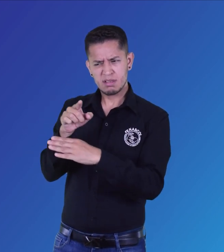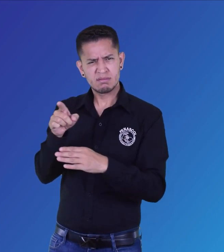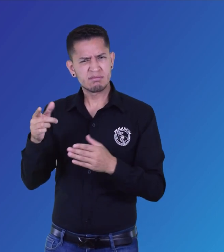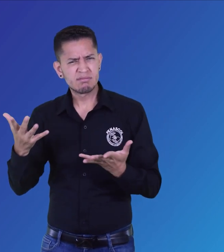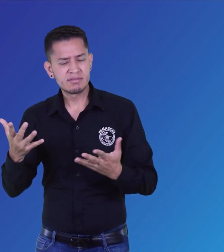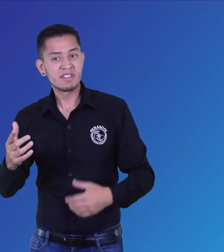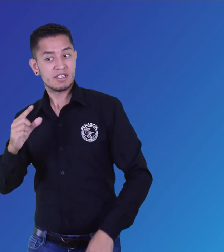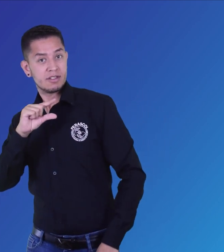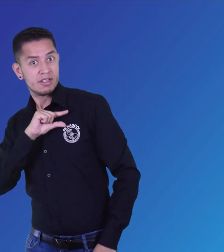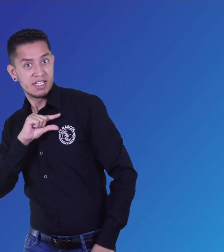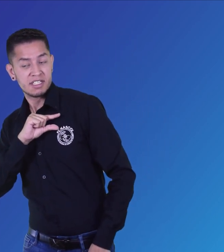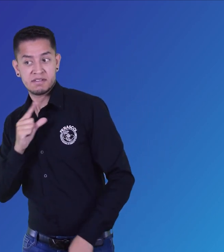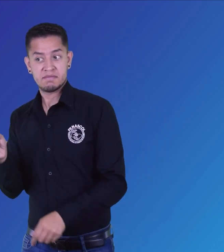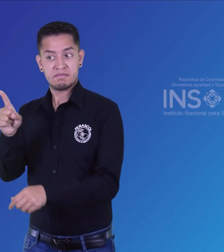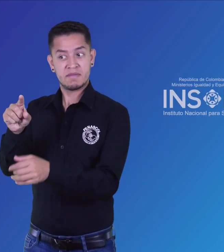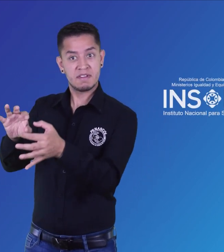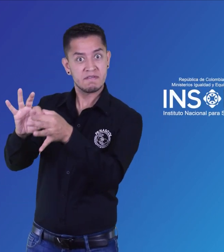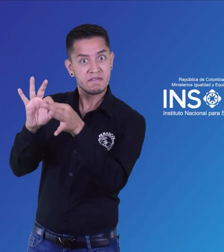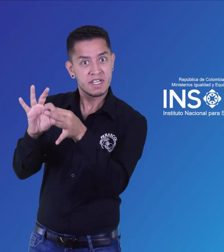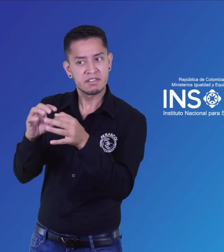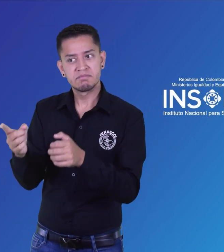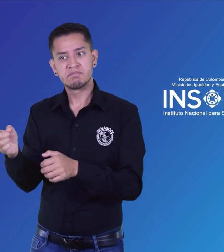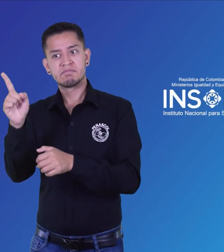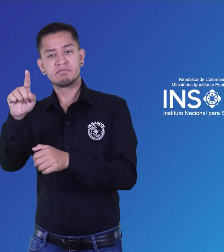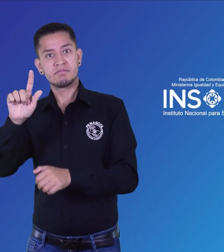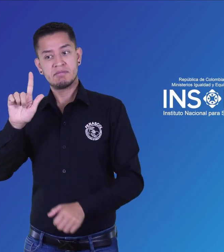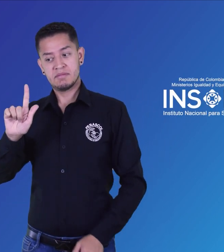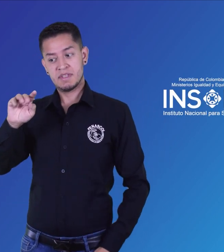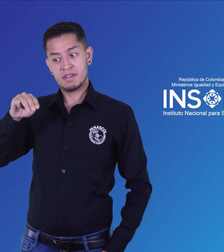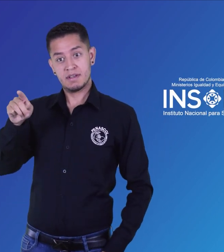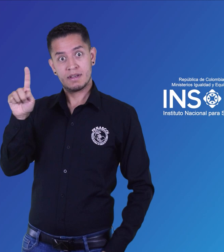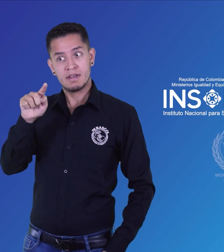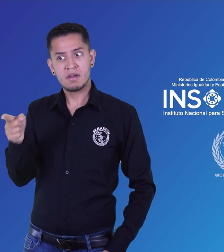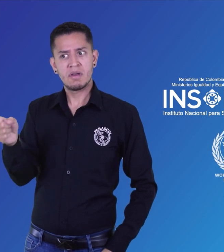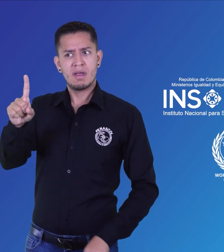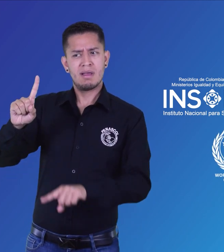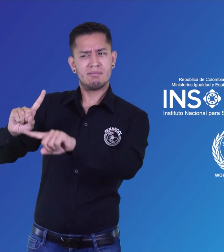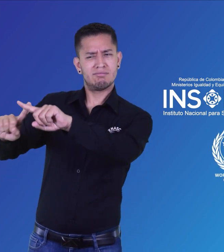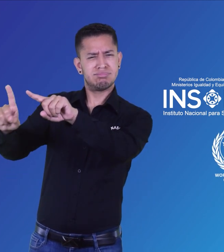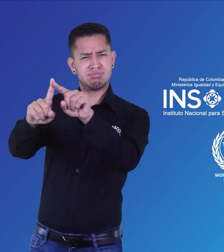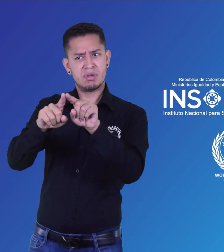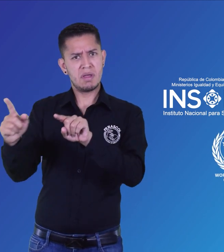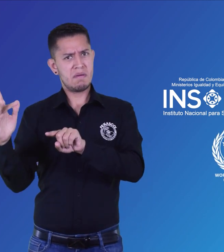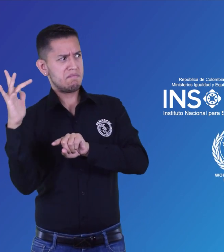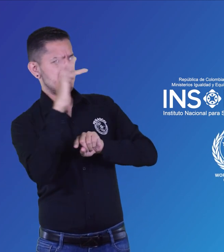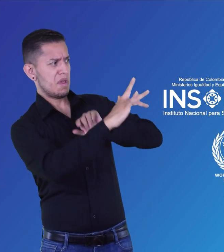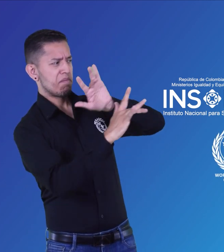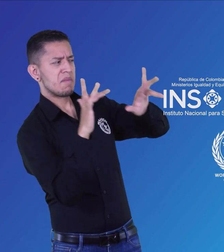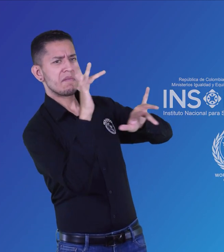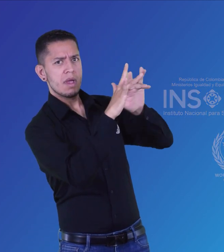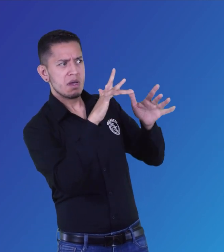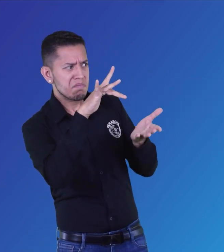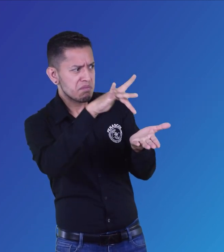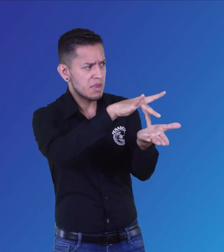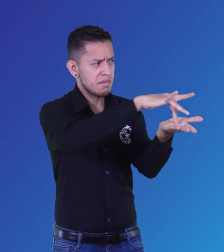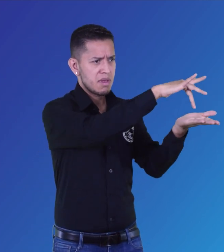ONU, FENASCOL junto al INSOR, la WFD y otras entidades